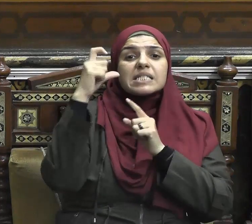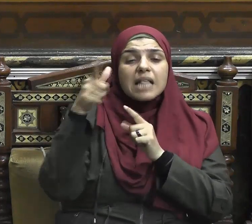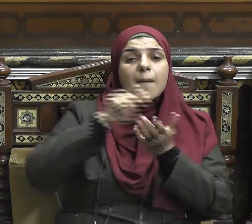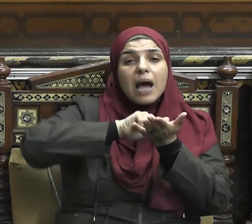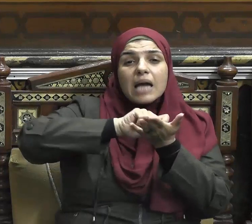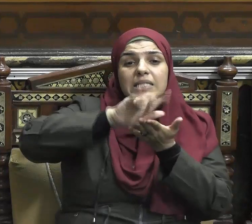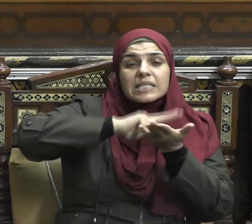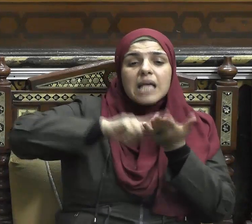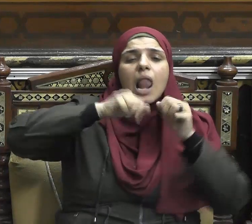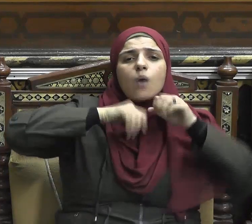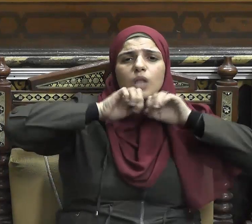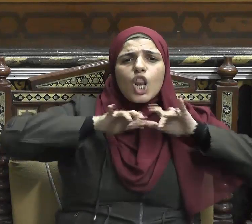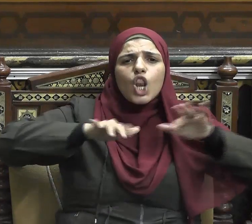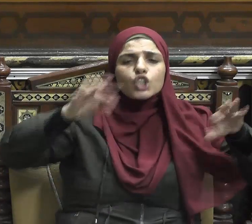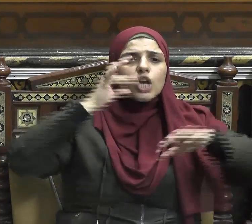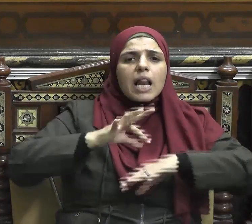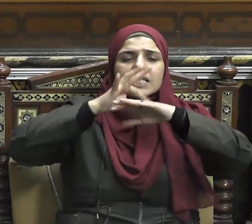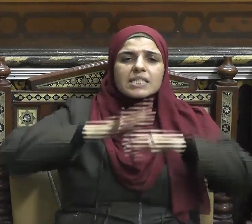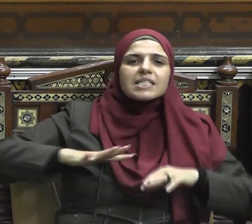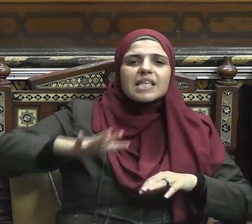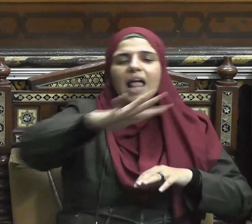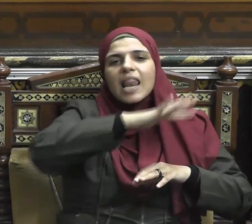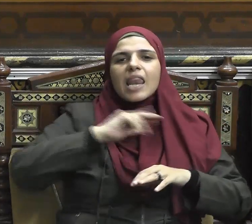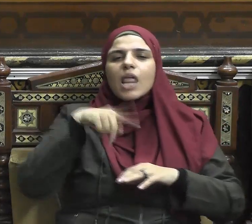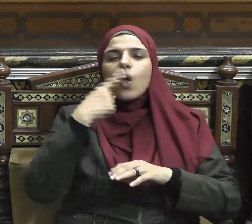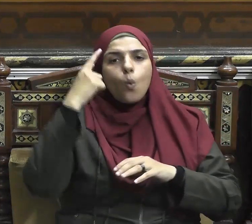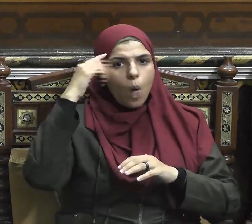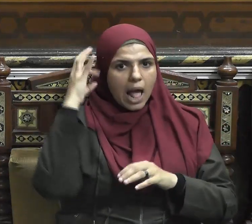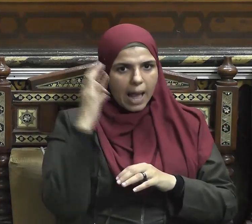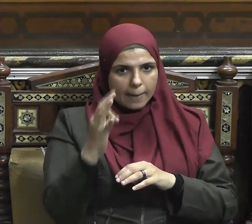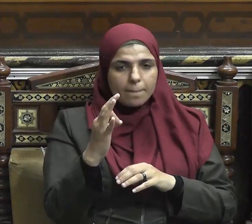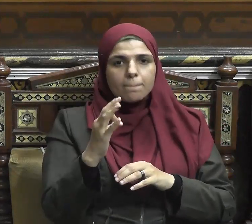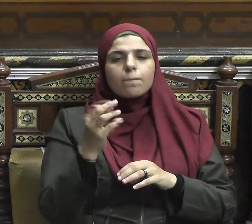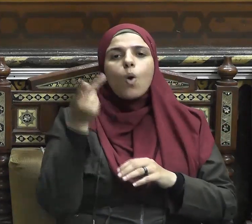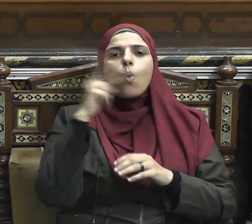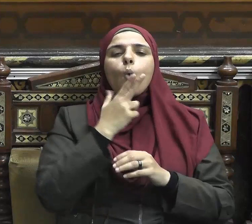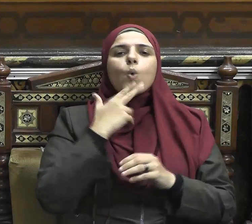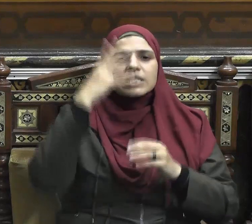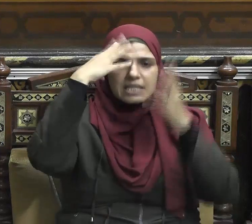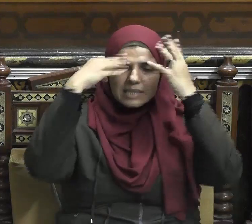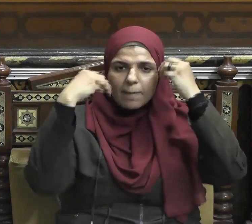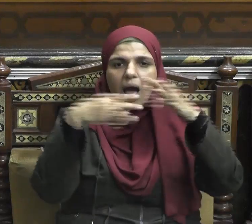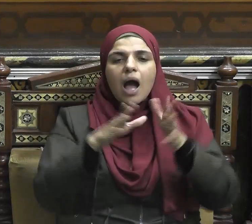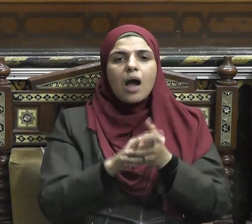لسانه ويده والمجاهد من جاهد نفسه في طاعة الله